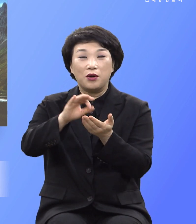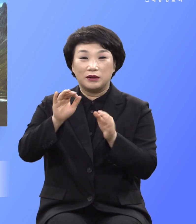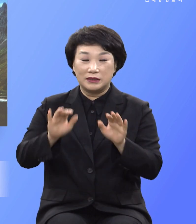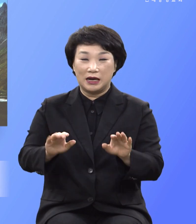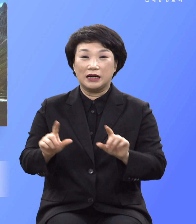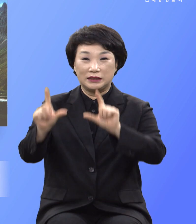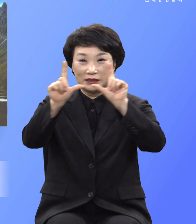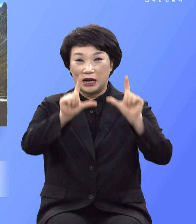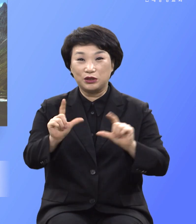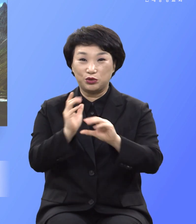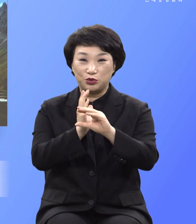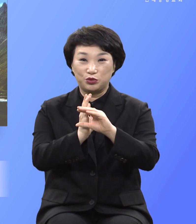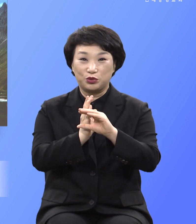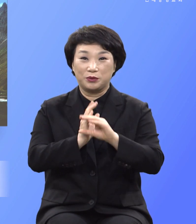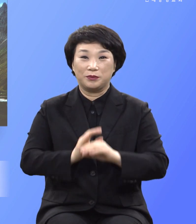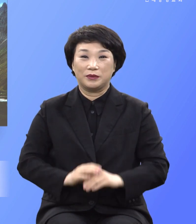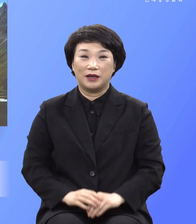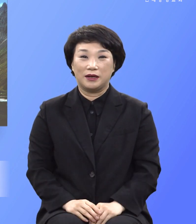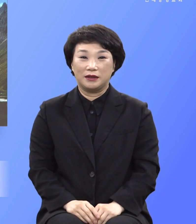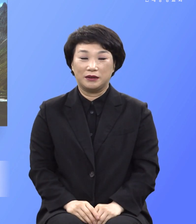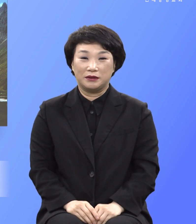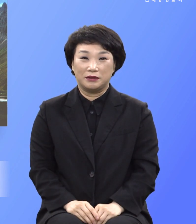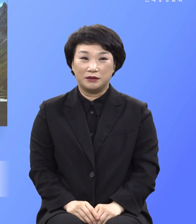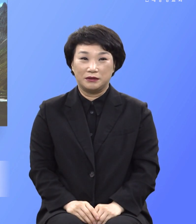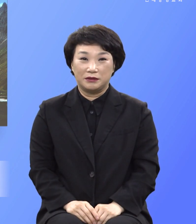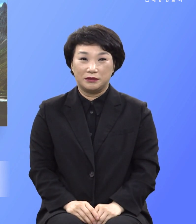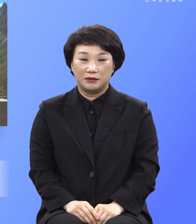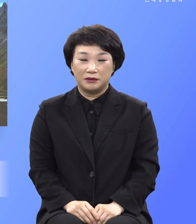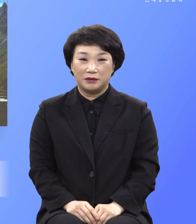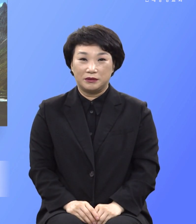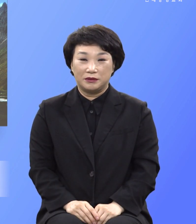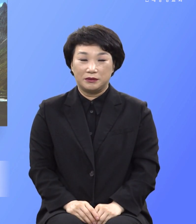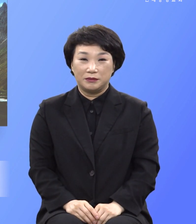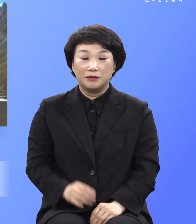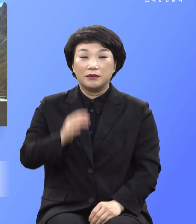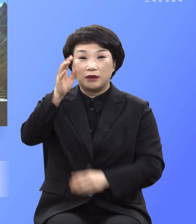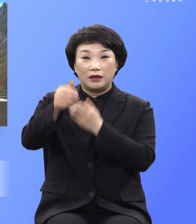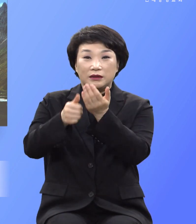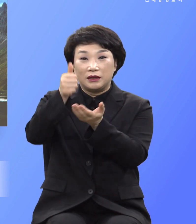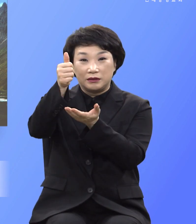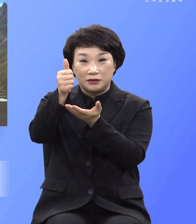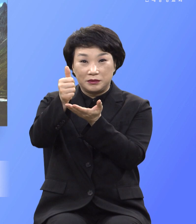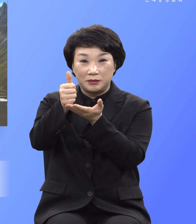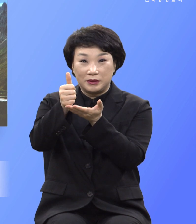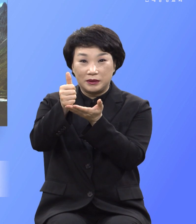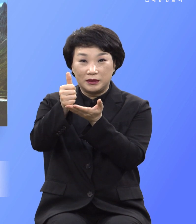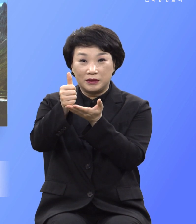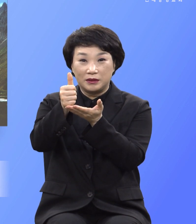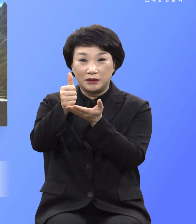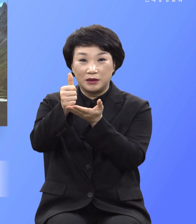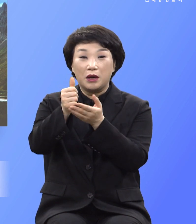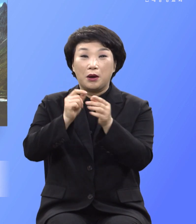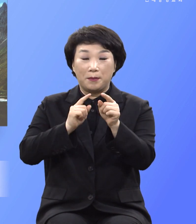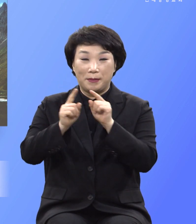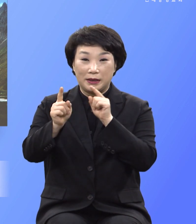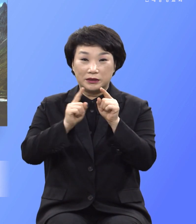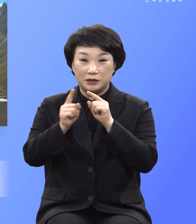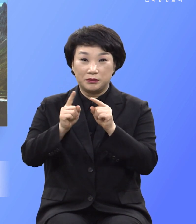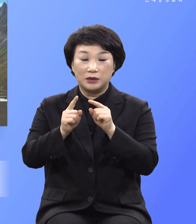살아갑니다. 또한 하나님께서는 하나님 말씀을 들을 줄